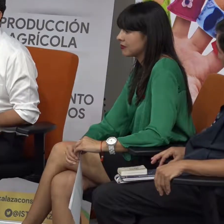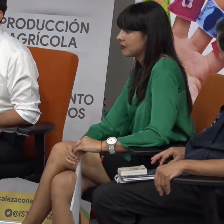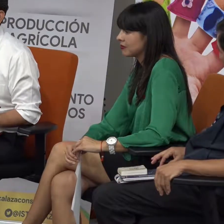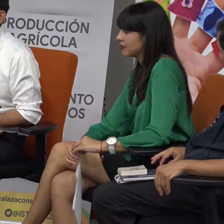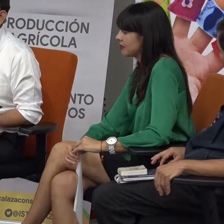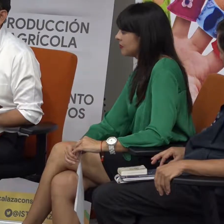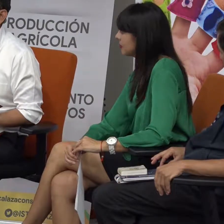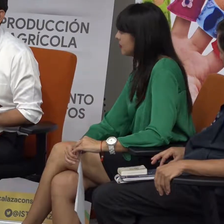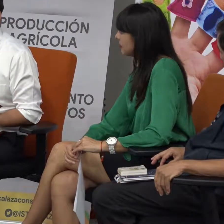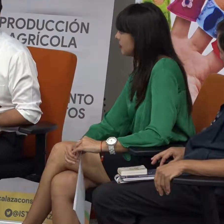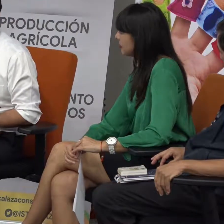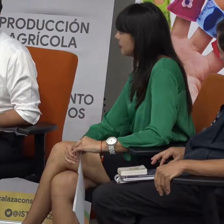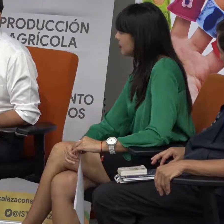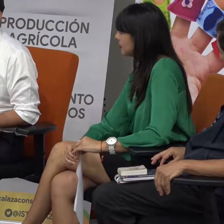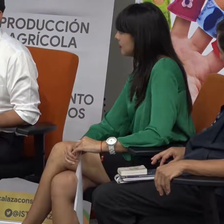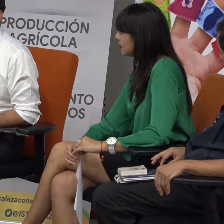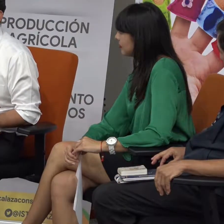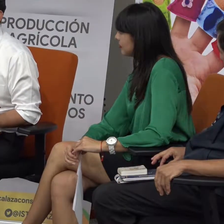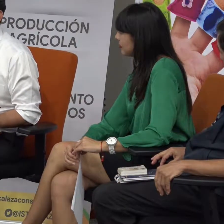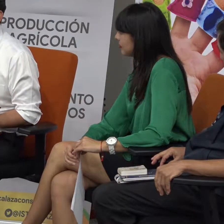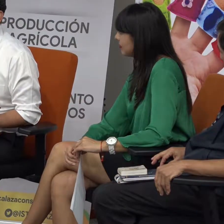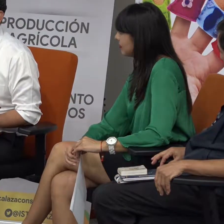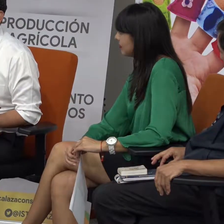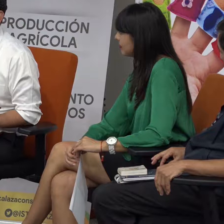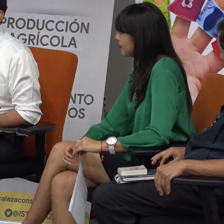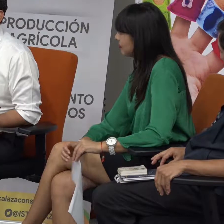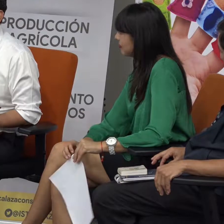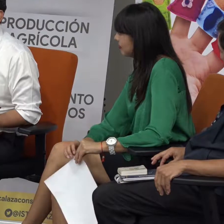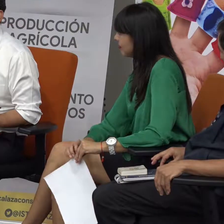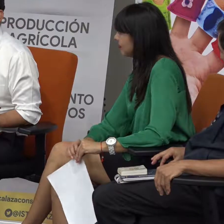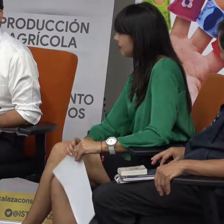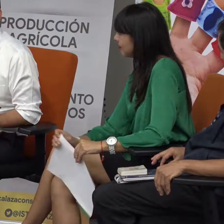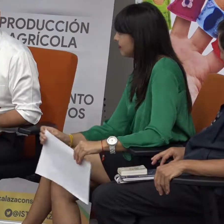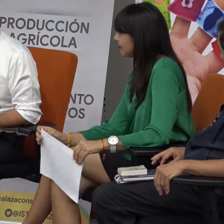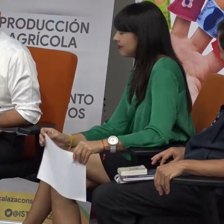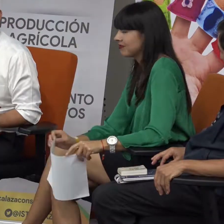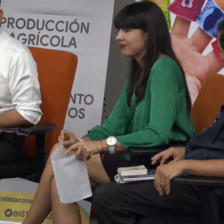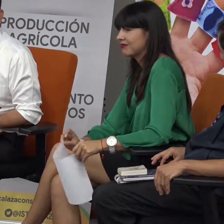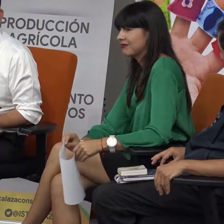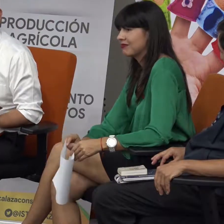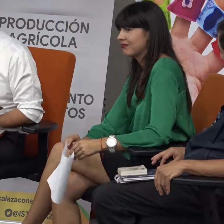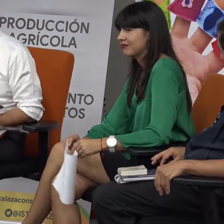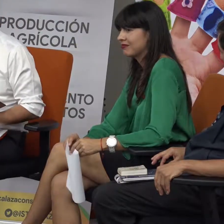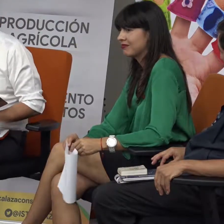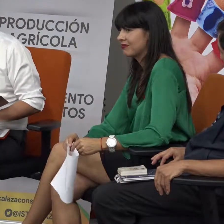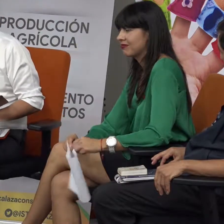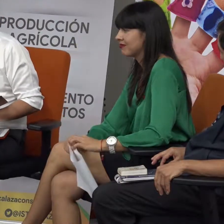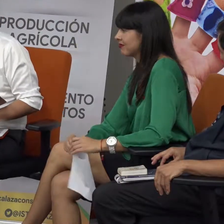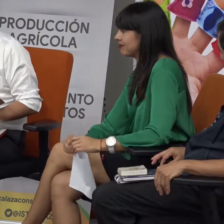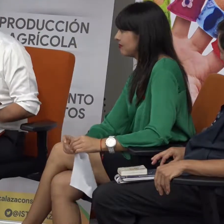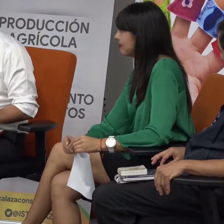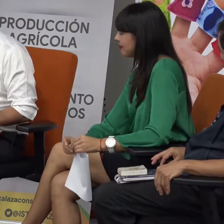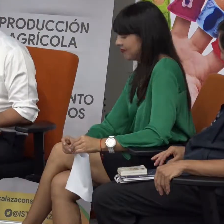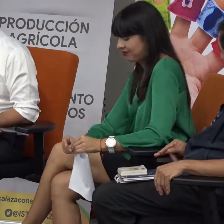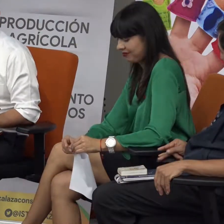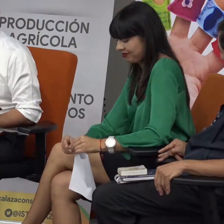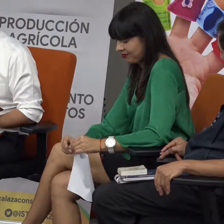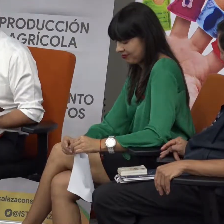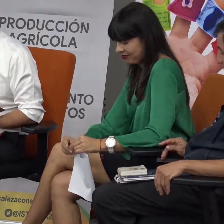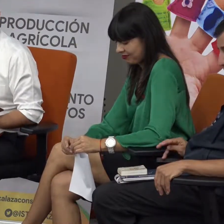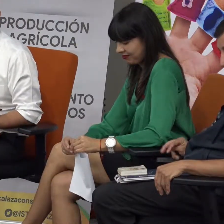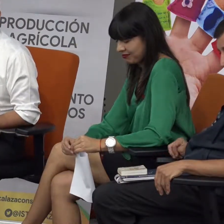que los sueños de las dos señoritas probablemente